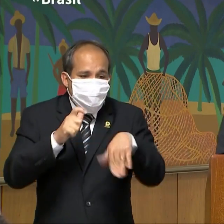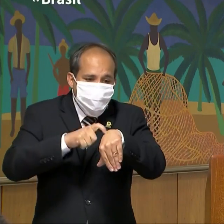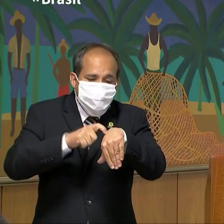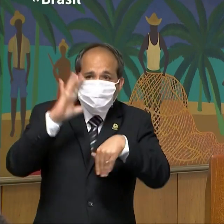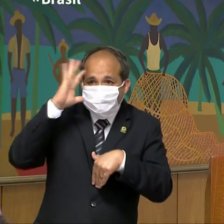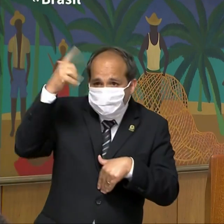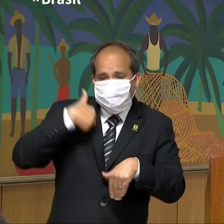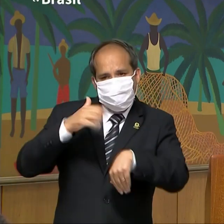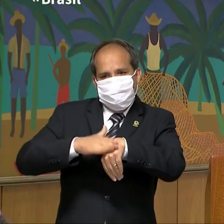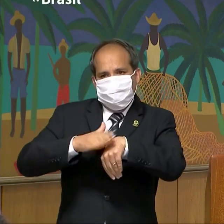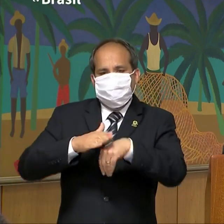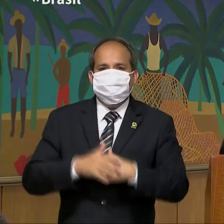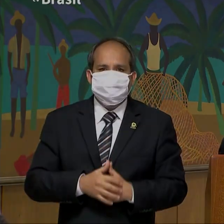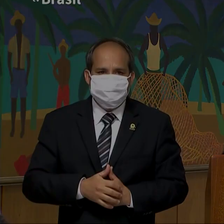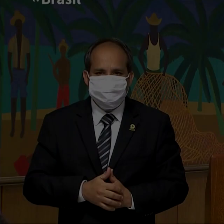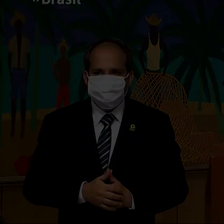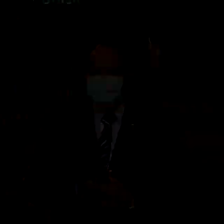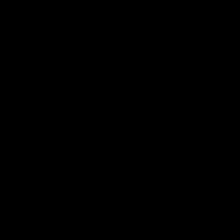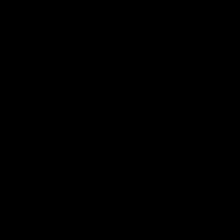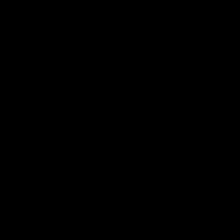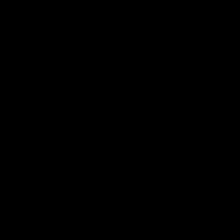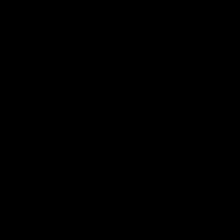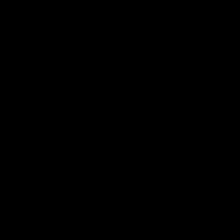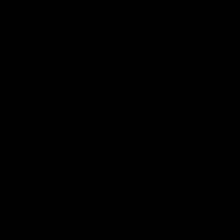.212. O número acumulado